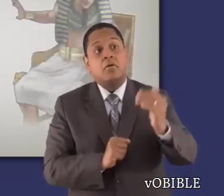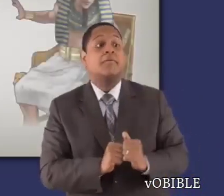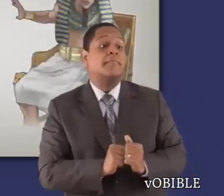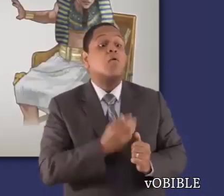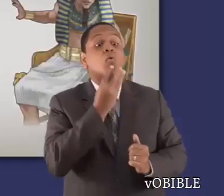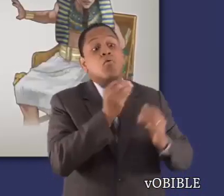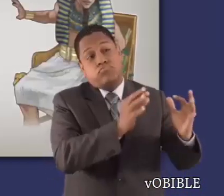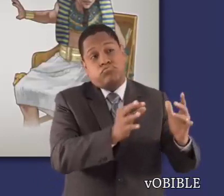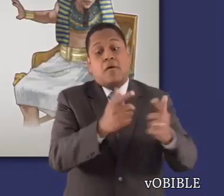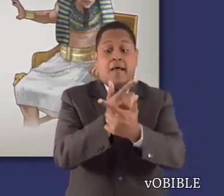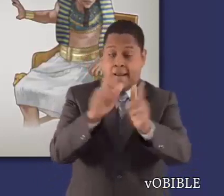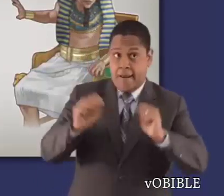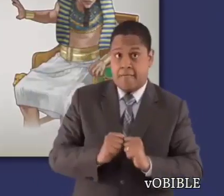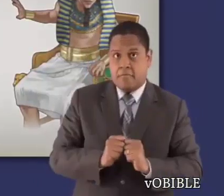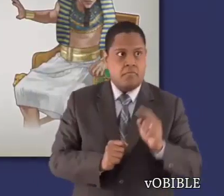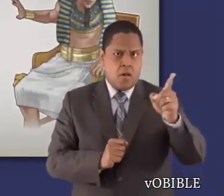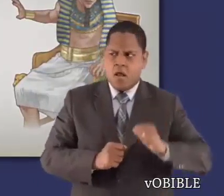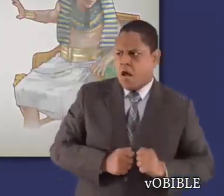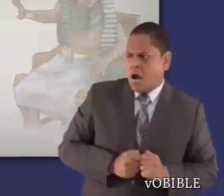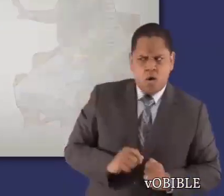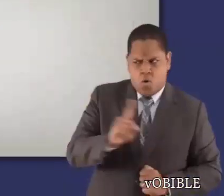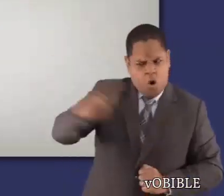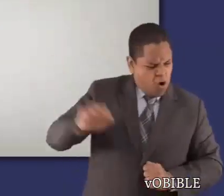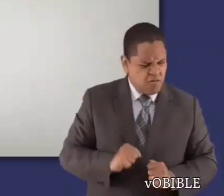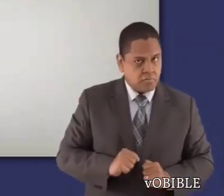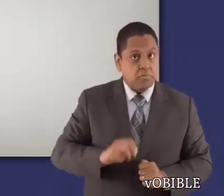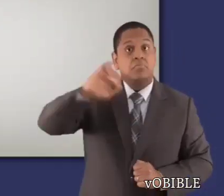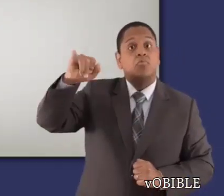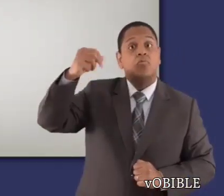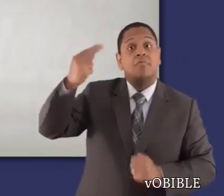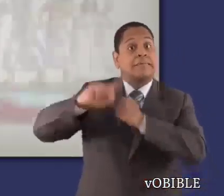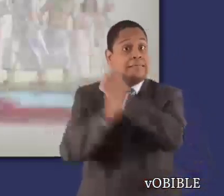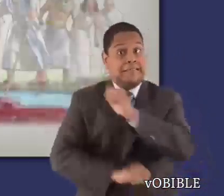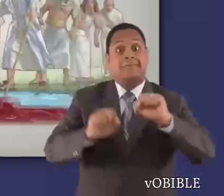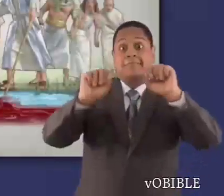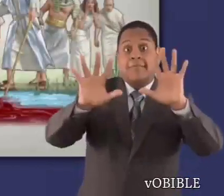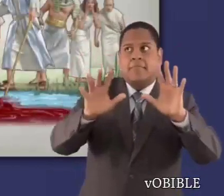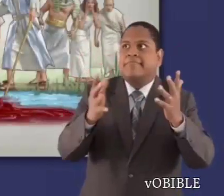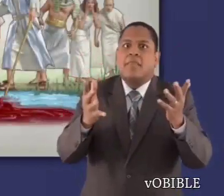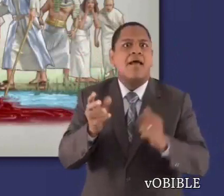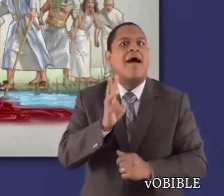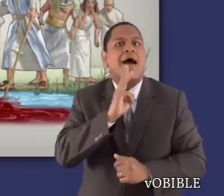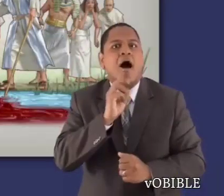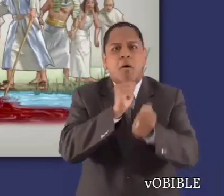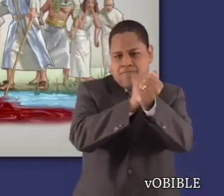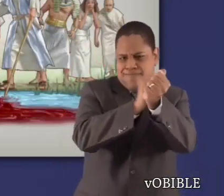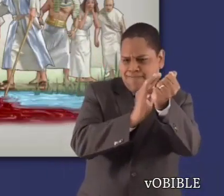pero el faraón se niega. Así que Jehová envía 10 plagas a Egipto.